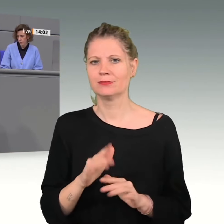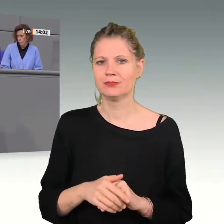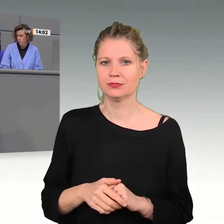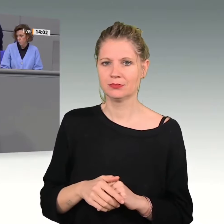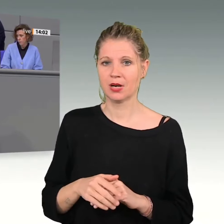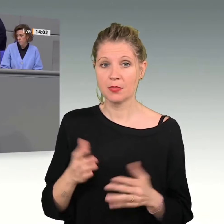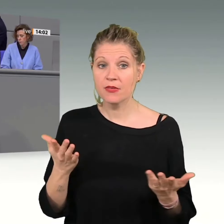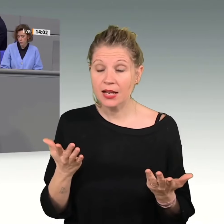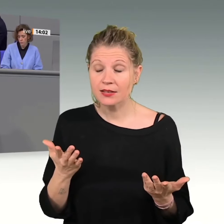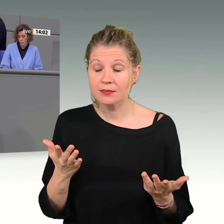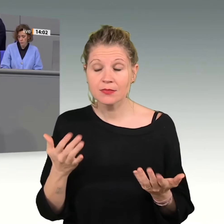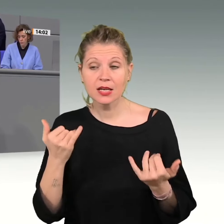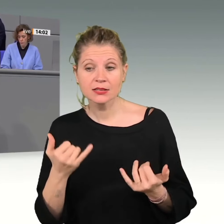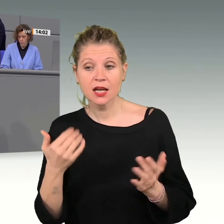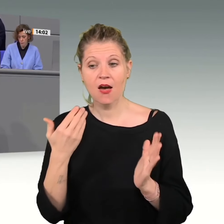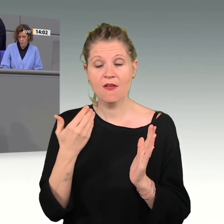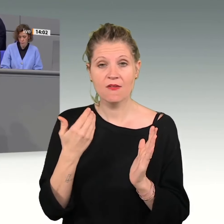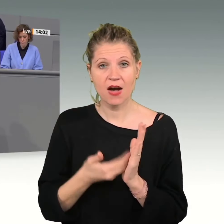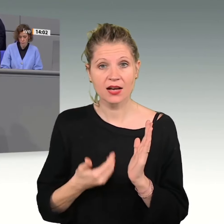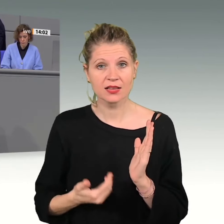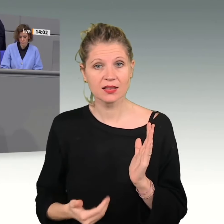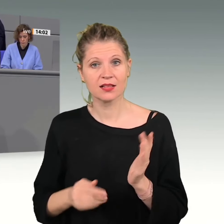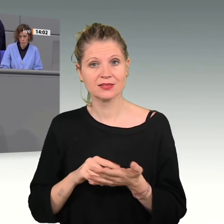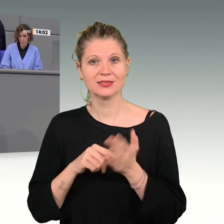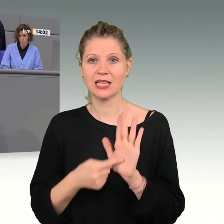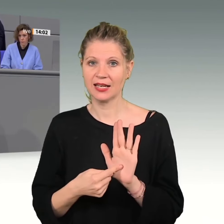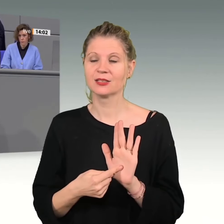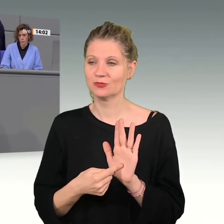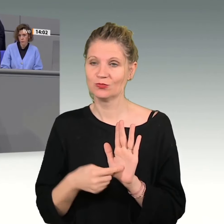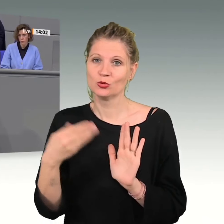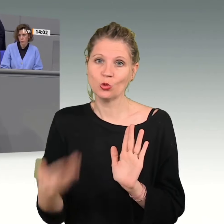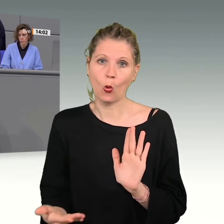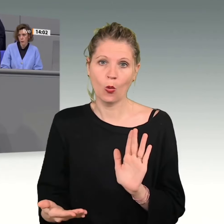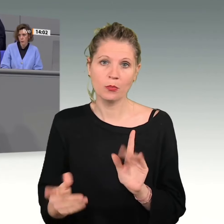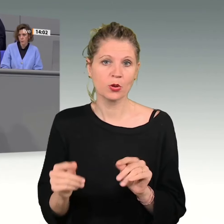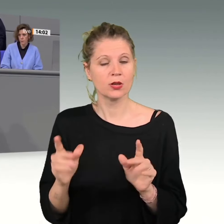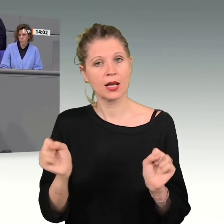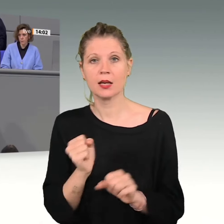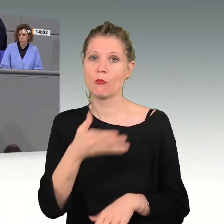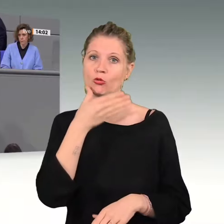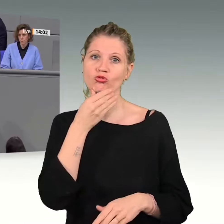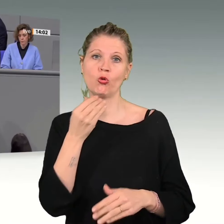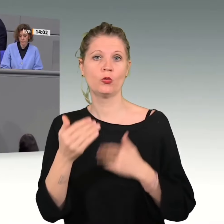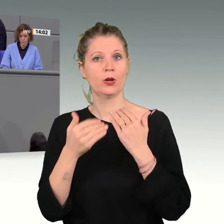Brutalität der Fakten eine Schönfärberei heute nicht mehr hergibt. Denn in